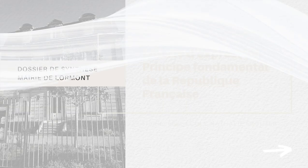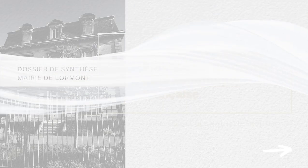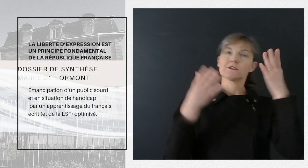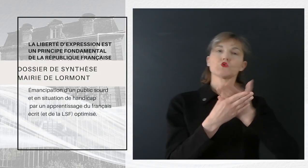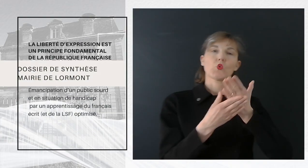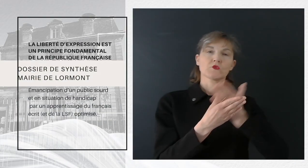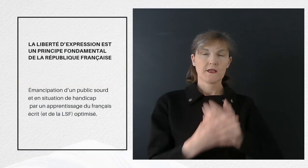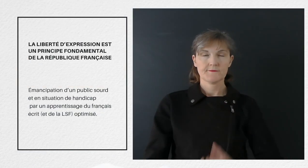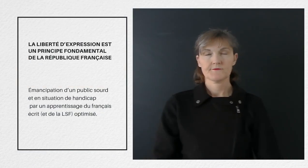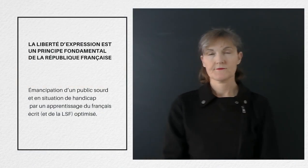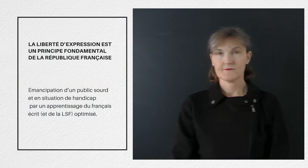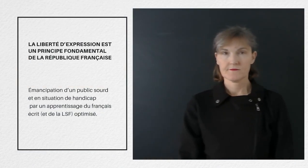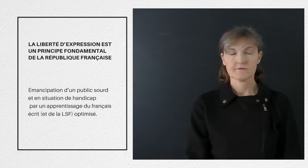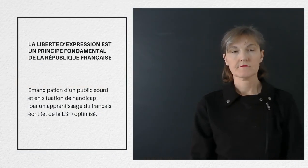Alors, titre du dossier.